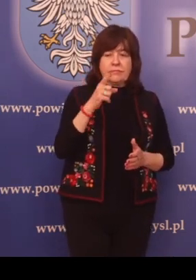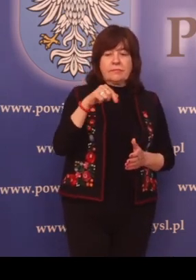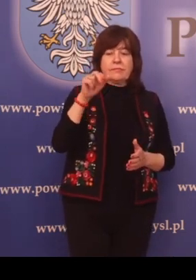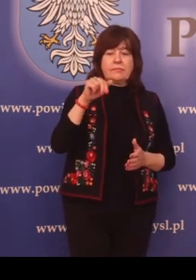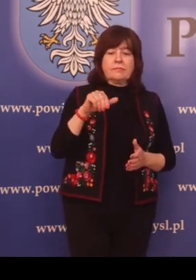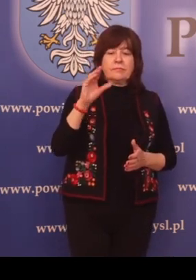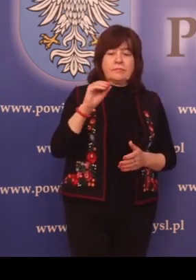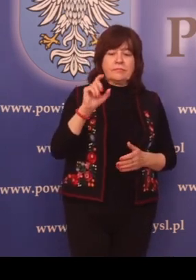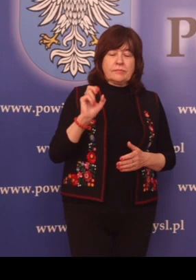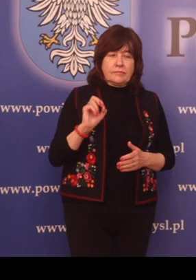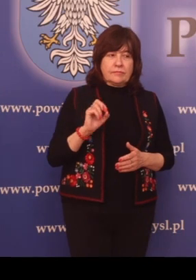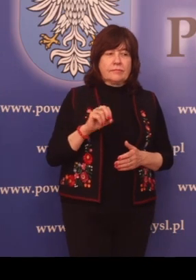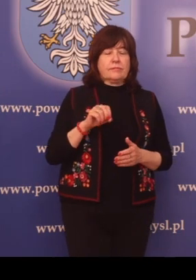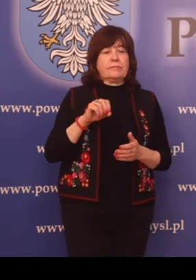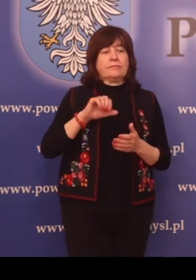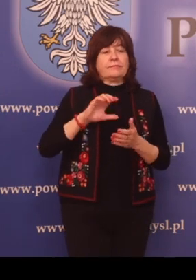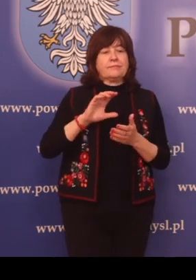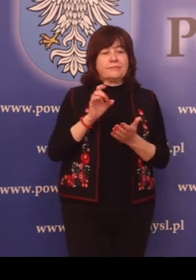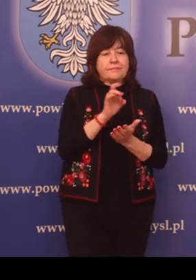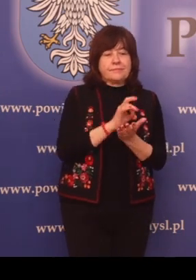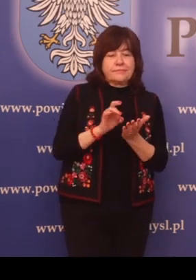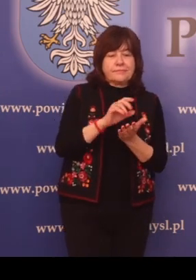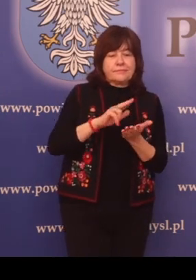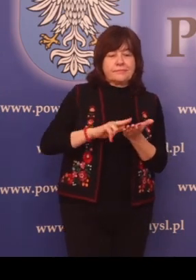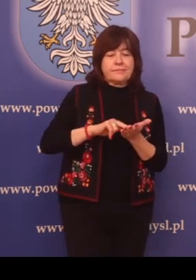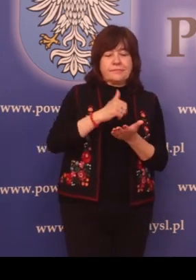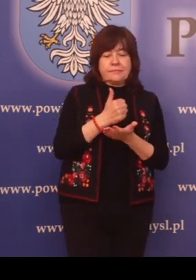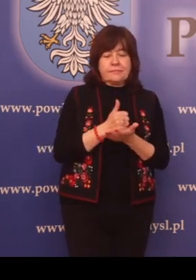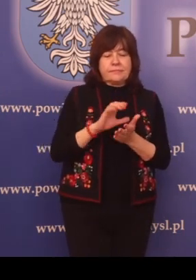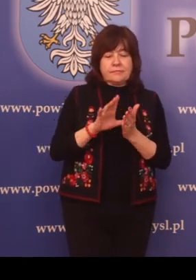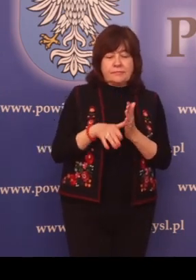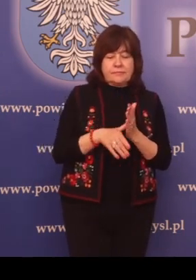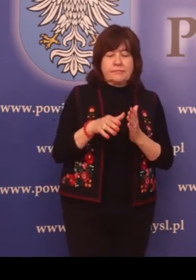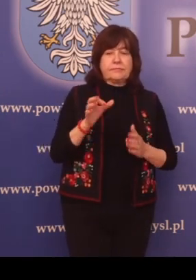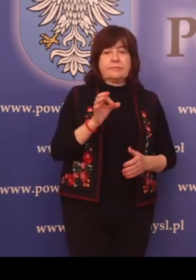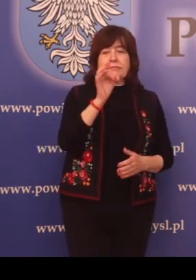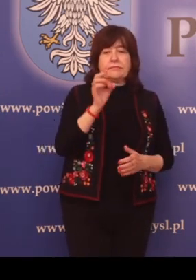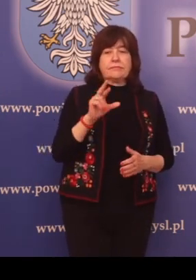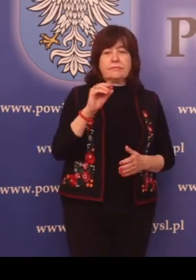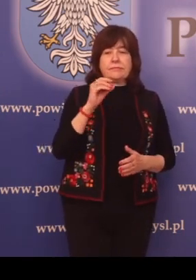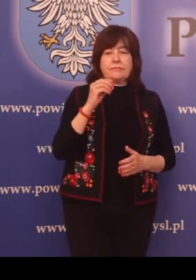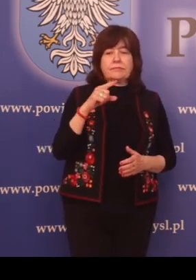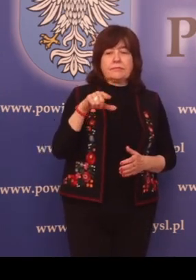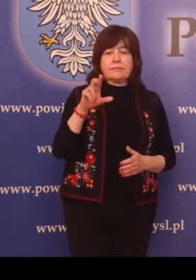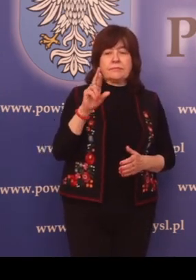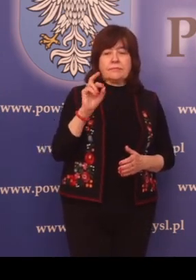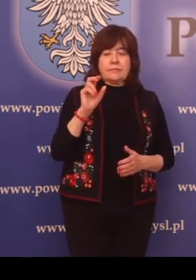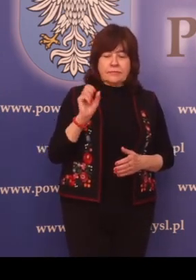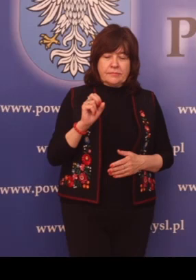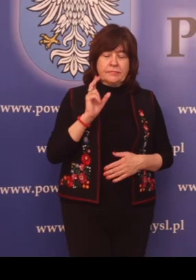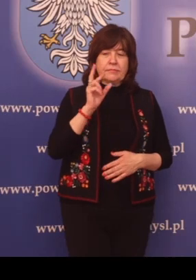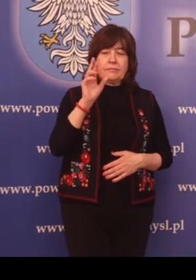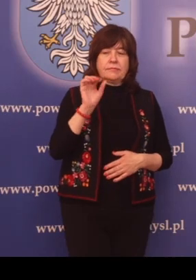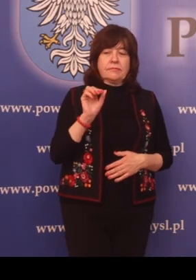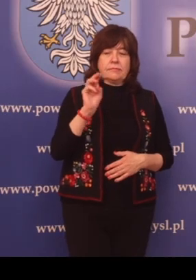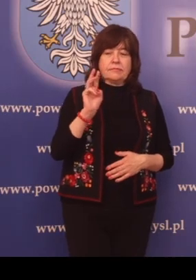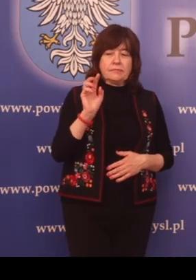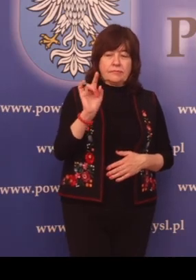Dubiecka, gmina na prawach miejskich, Fredropola, Trasiczyna, Krzywczy,